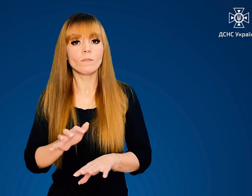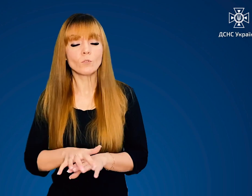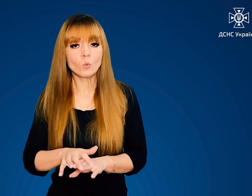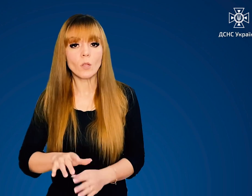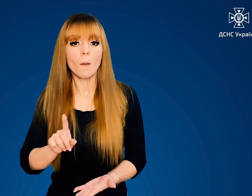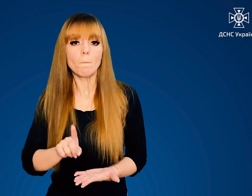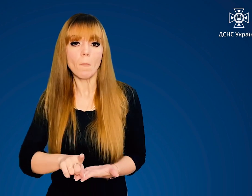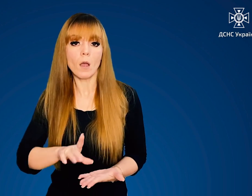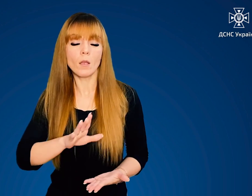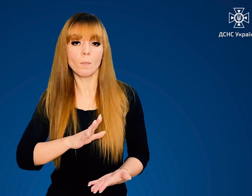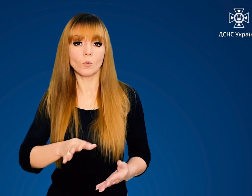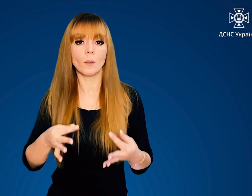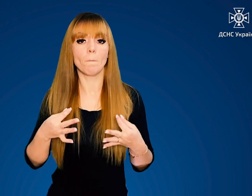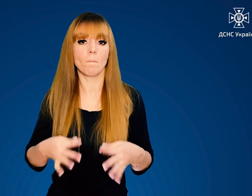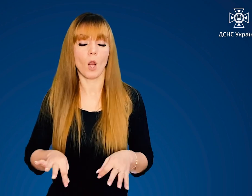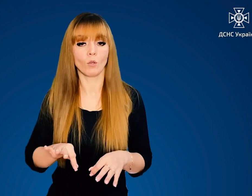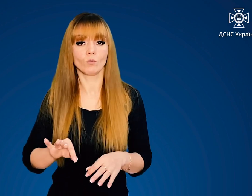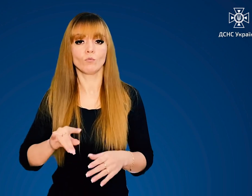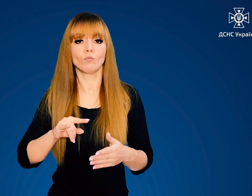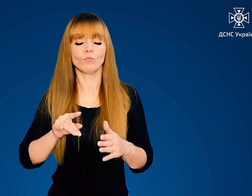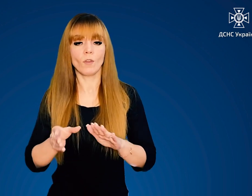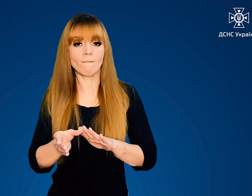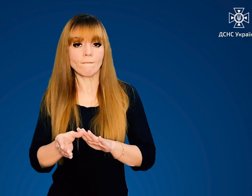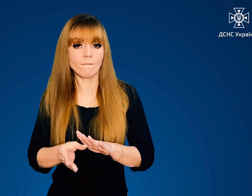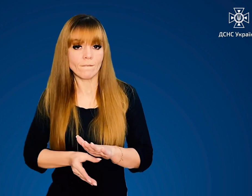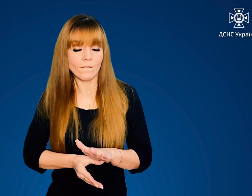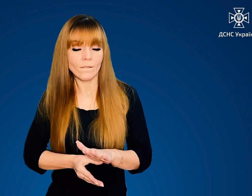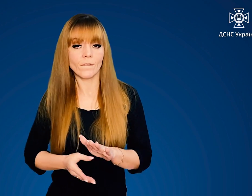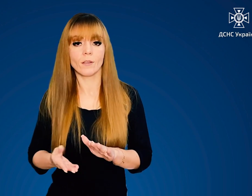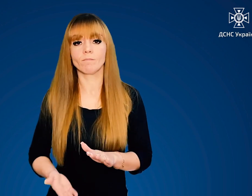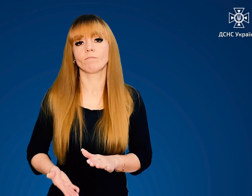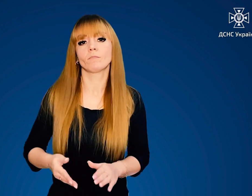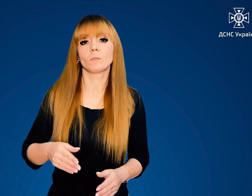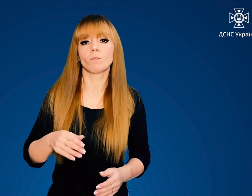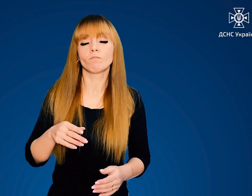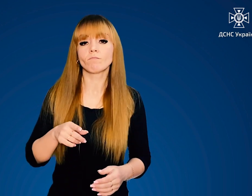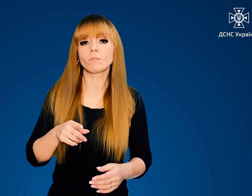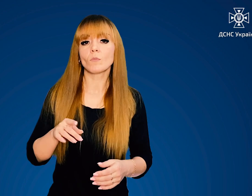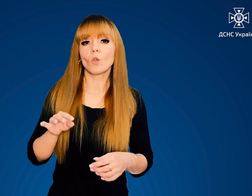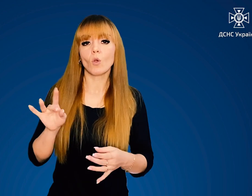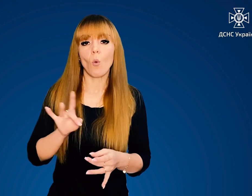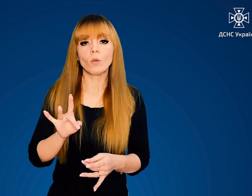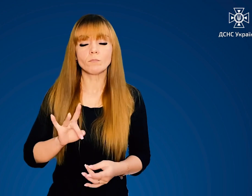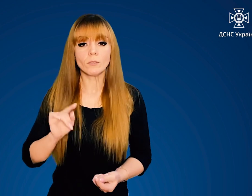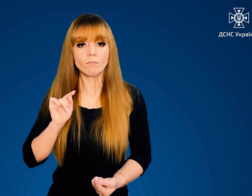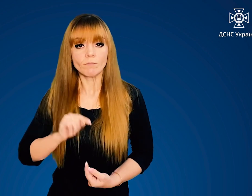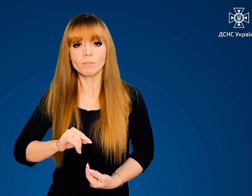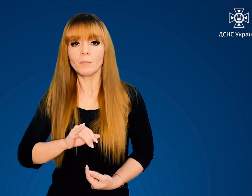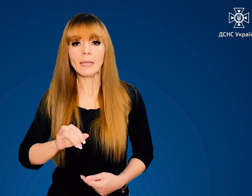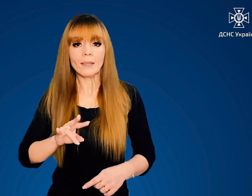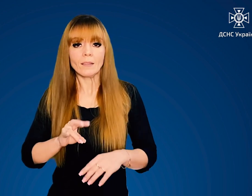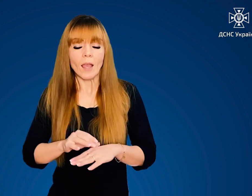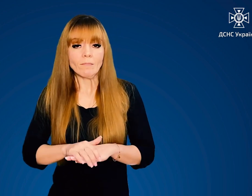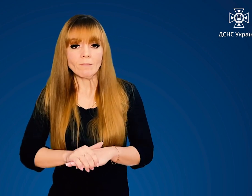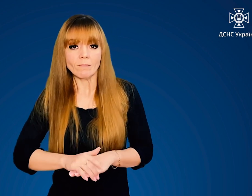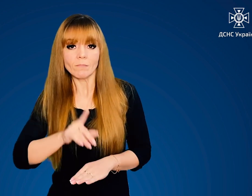Зимове взуття має бути просторим, з товстою підошвою. Підходити за розміром та не